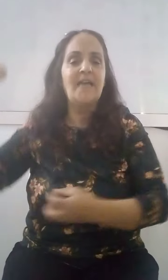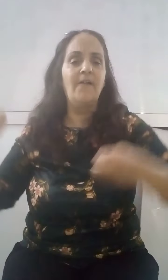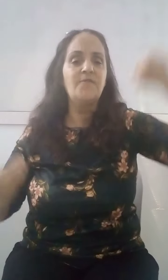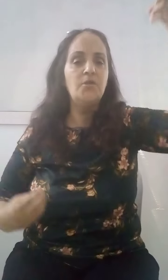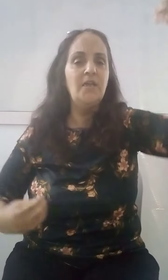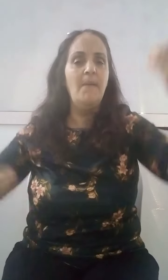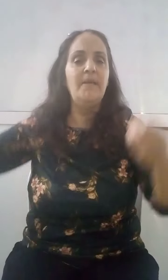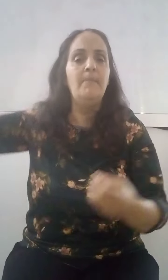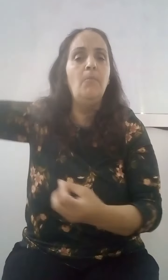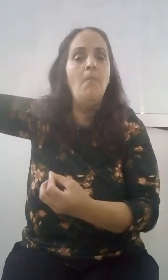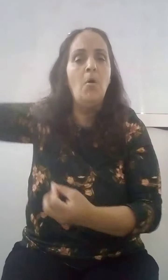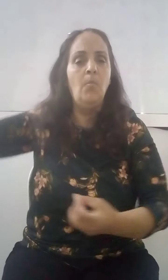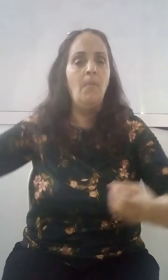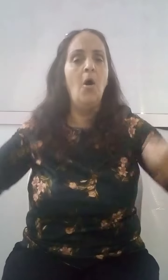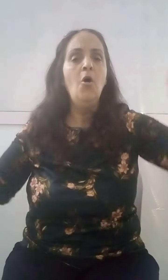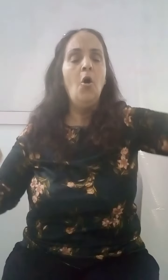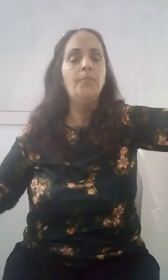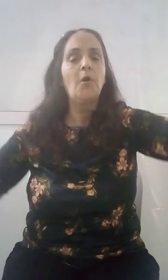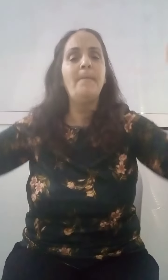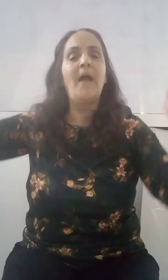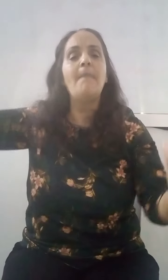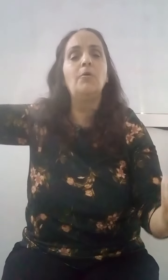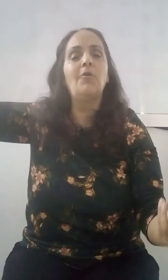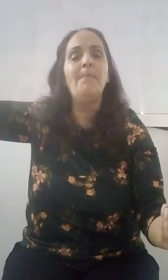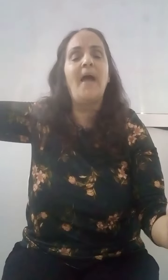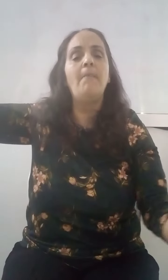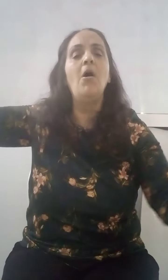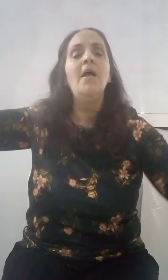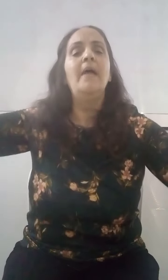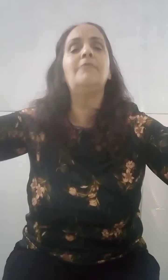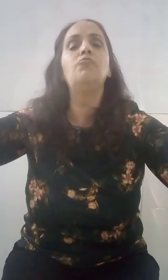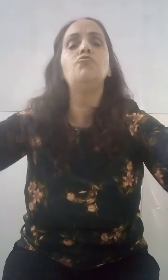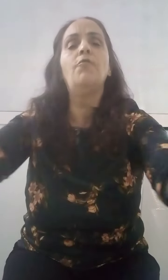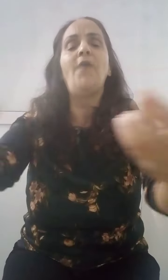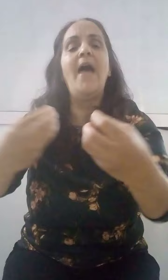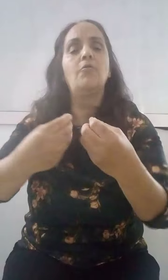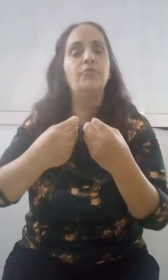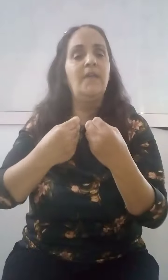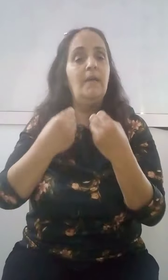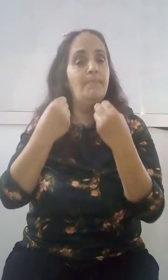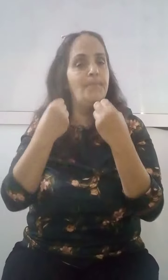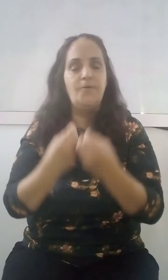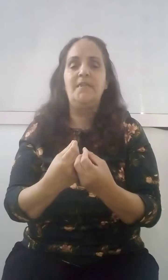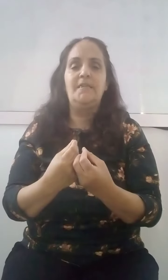تتعرف تتعرف القطع في المحبات ومتعرفين بالمعالة والمحبات في حلبه بالمعالة